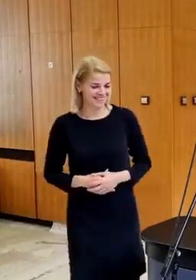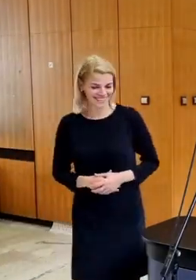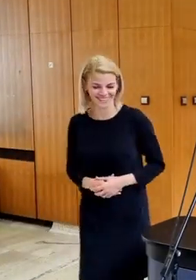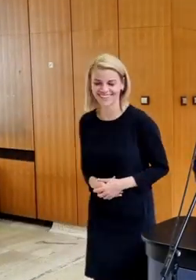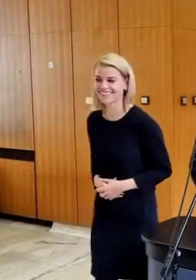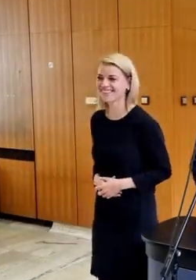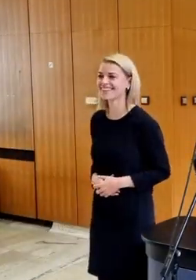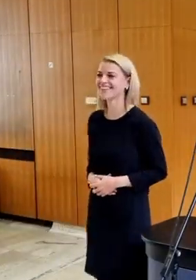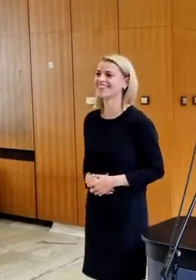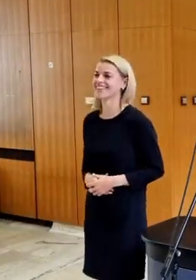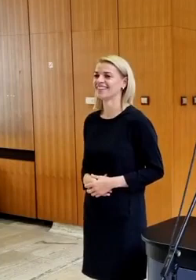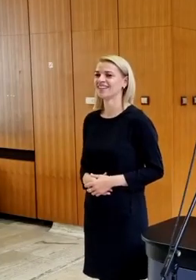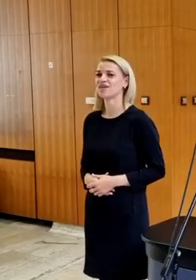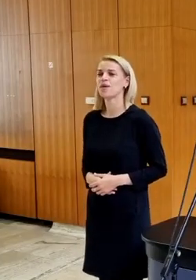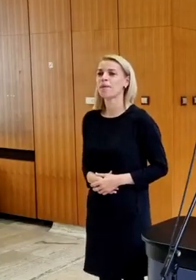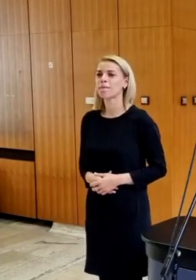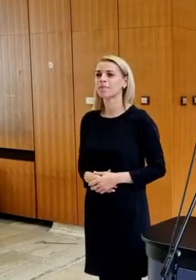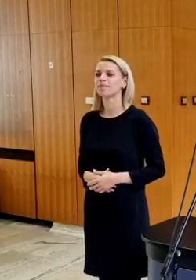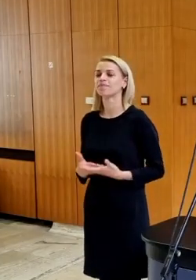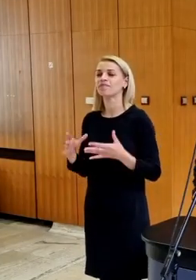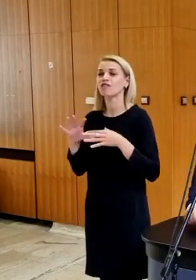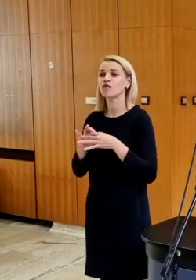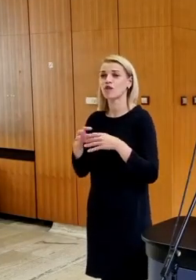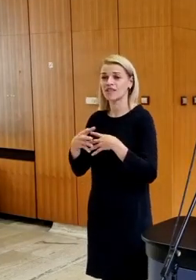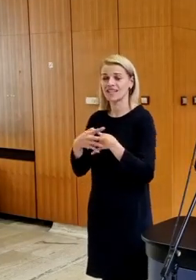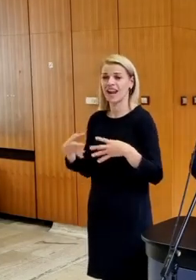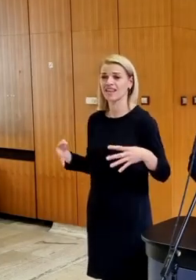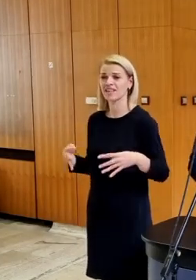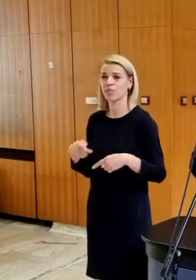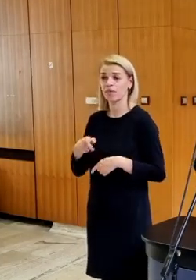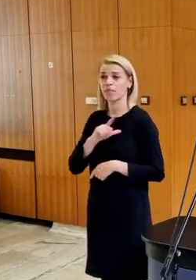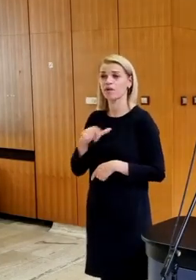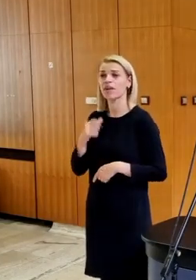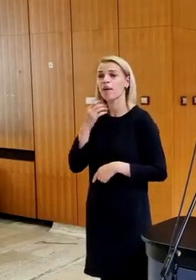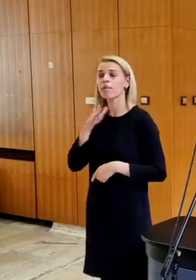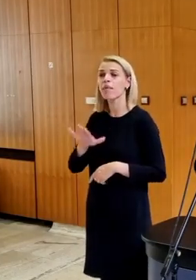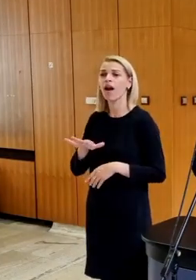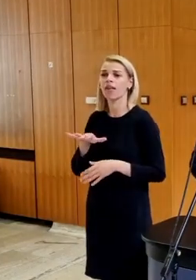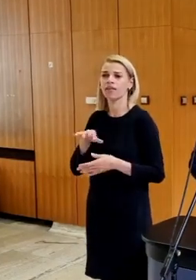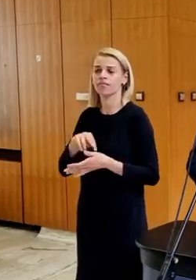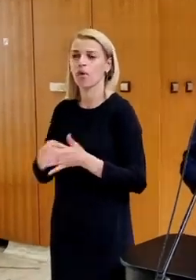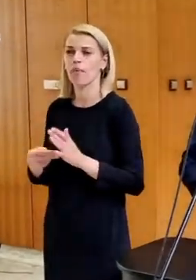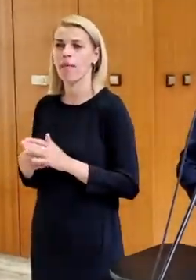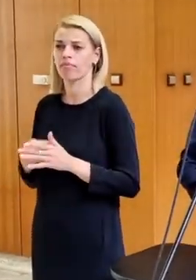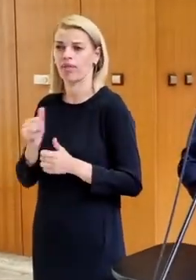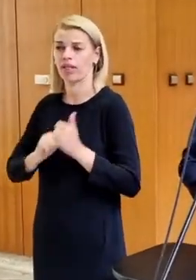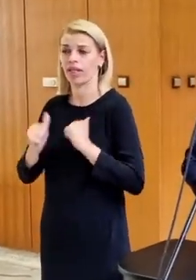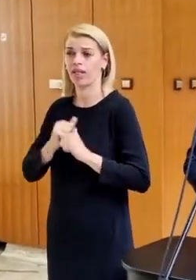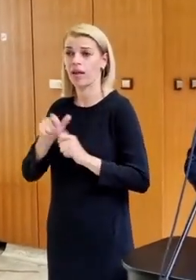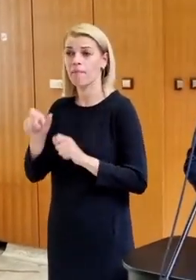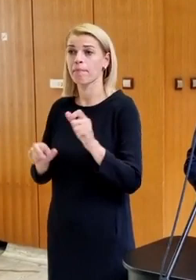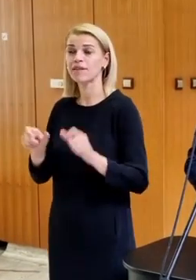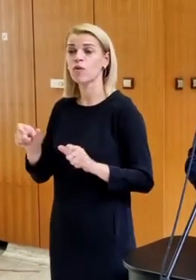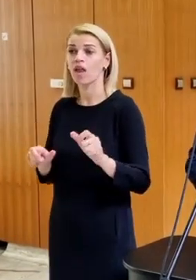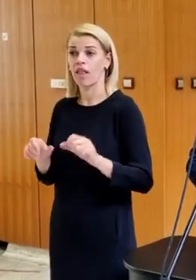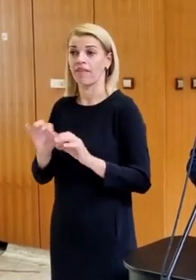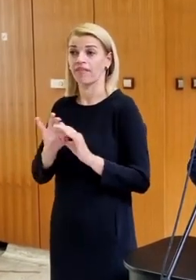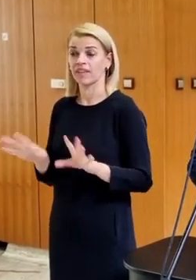Dobrý deň, prajem. Pán minister, súvislosti s hranicami, ak by policajci mali problém s nedostatkom personálu, viete poskytnúť bojakov?